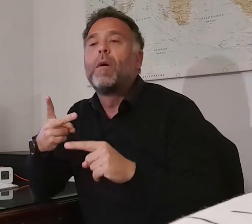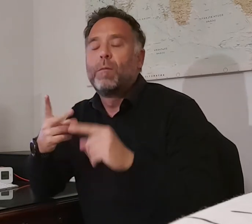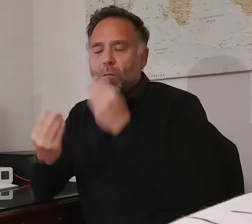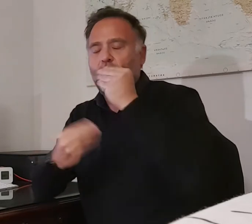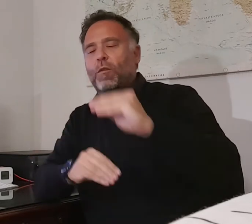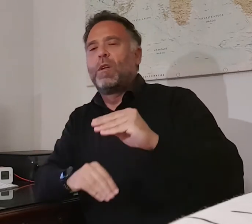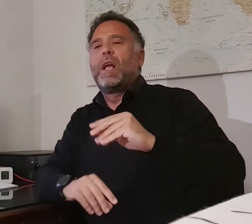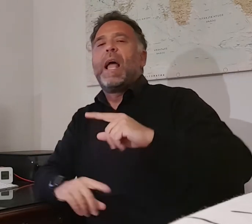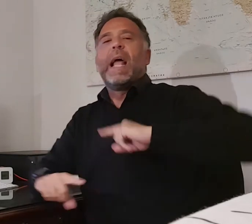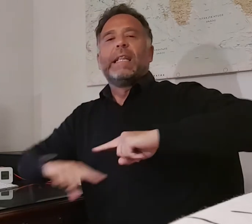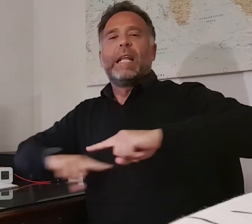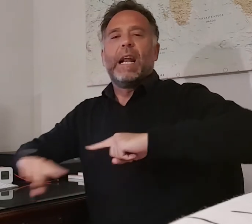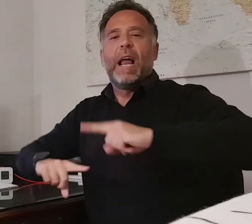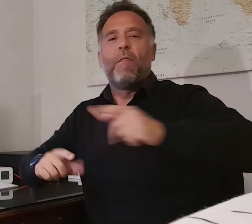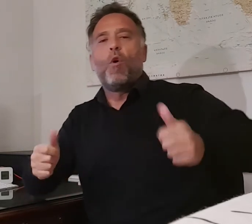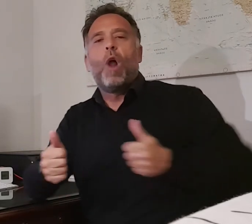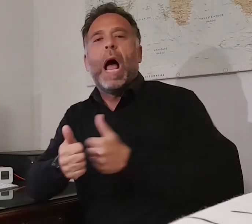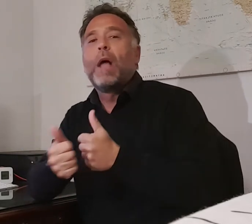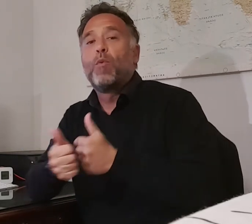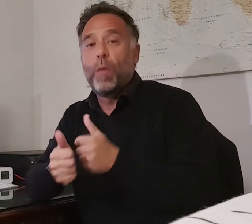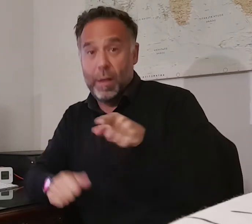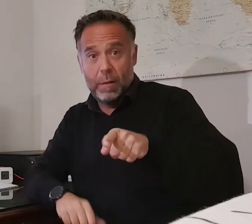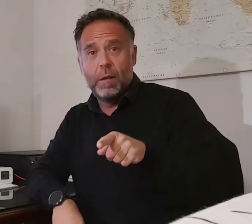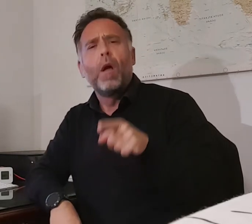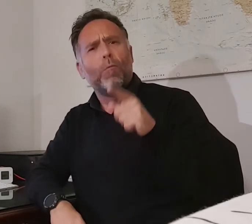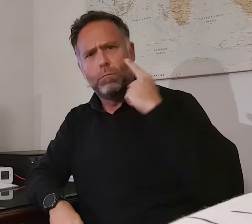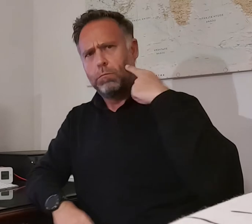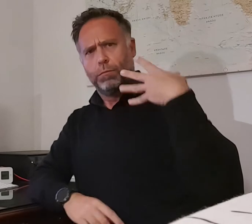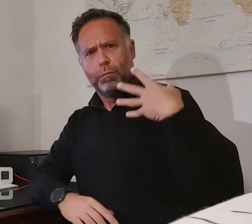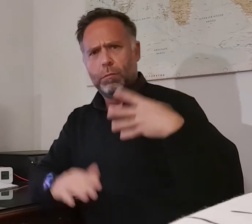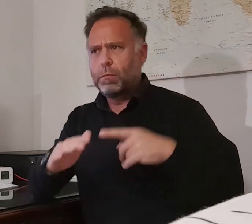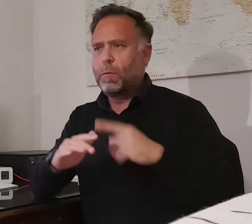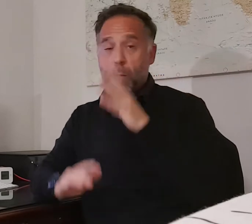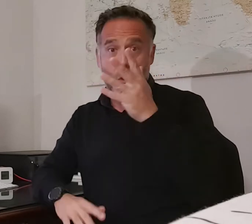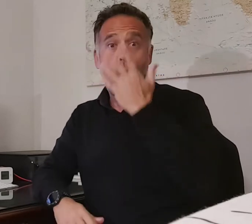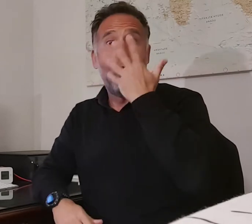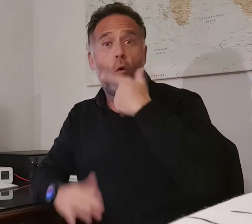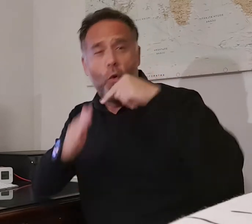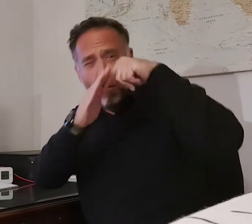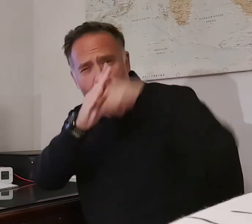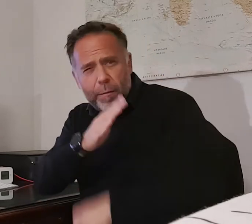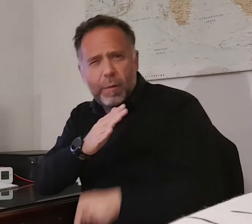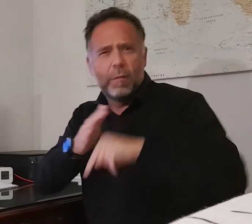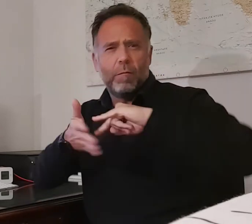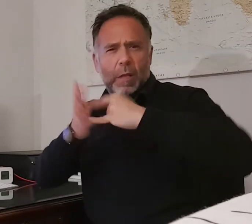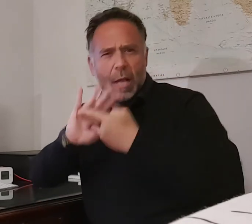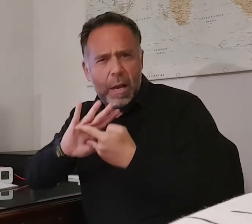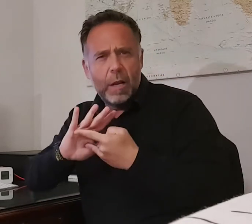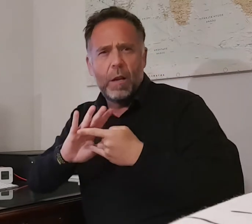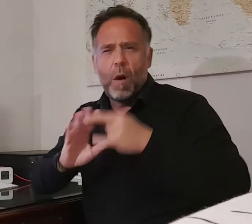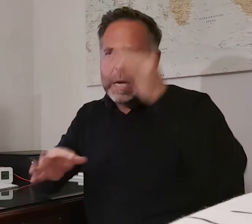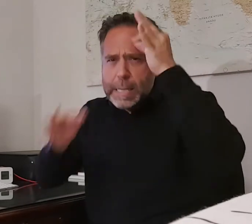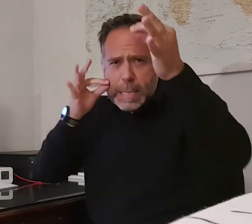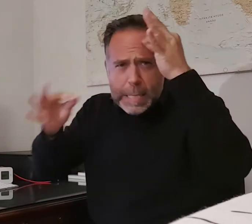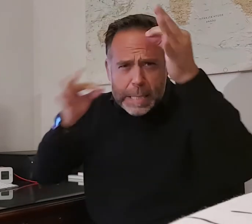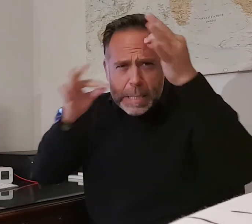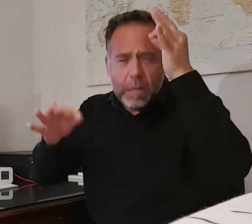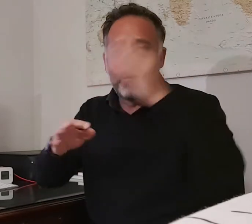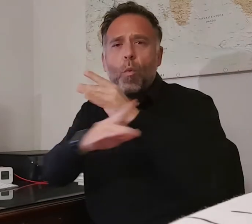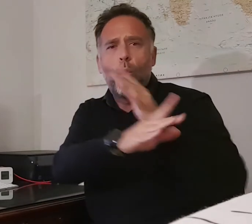ayudante, la tarea en la que se destacó por su amplio conocimiento del juego, el análisis exhaustivo de los jugadores contrarios